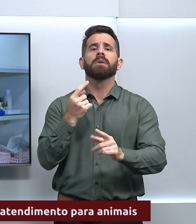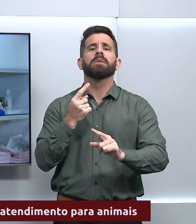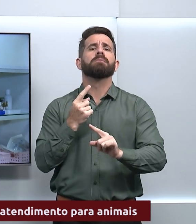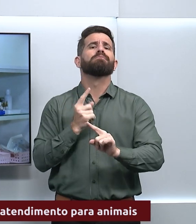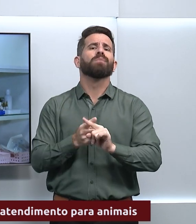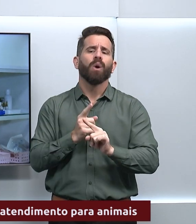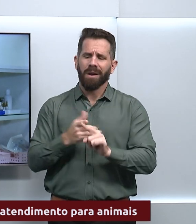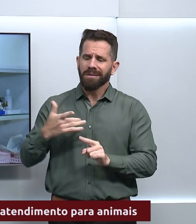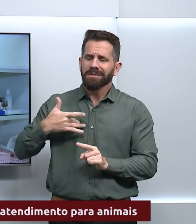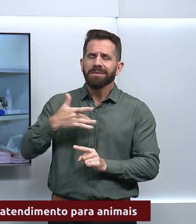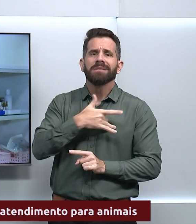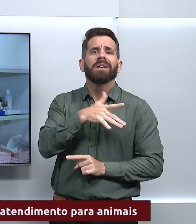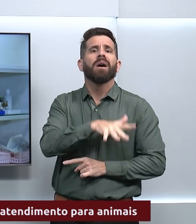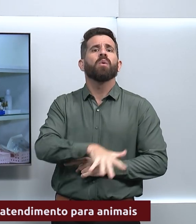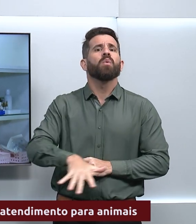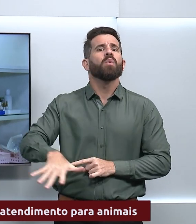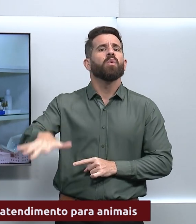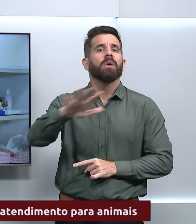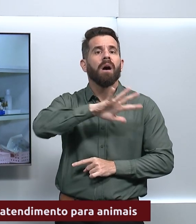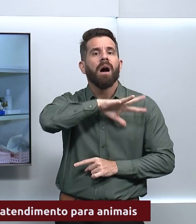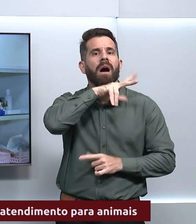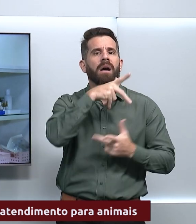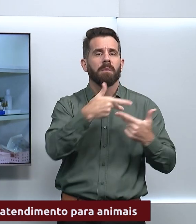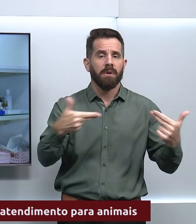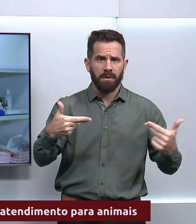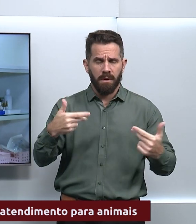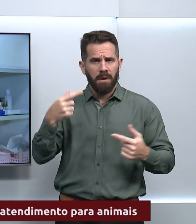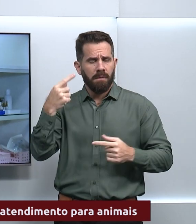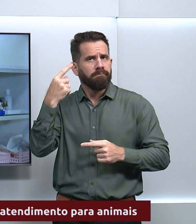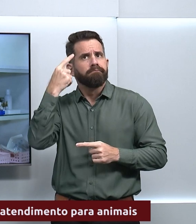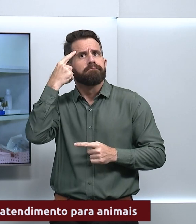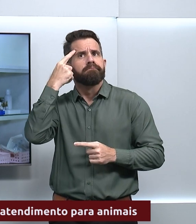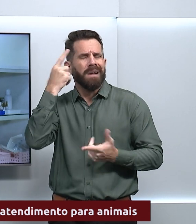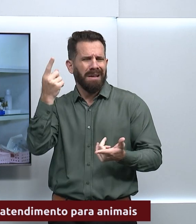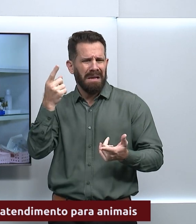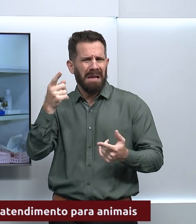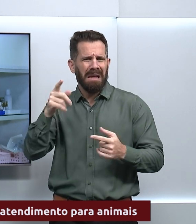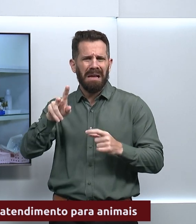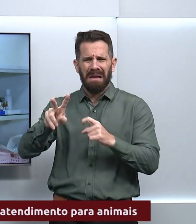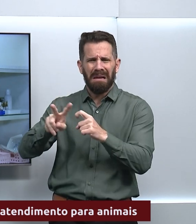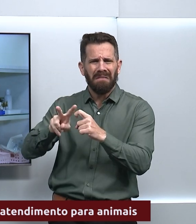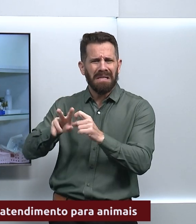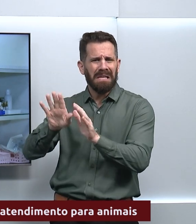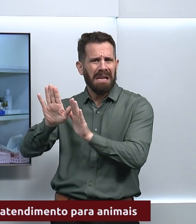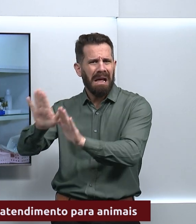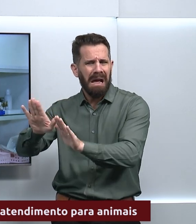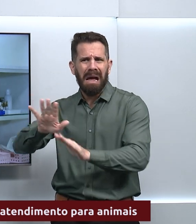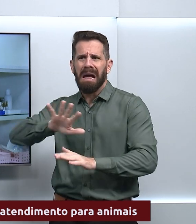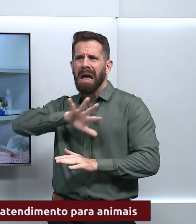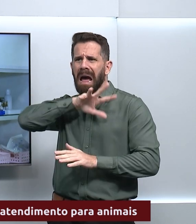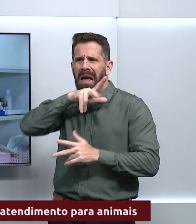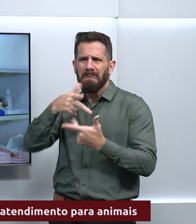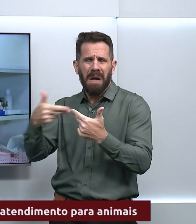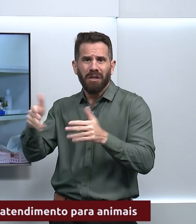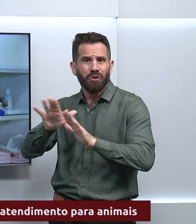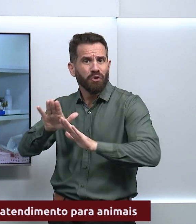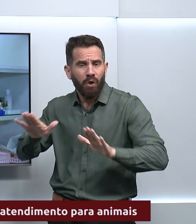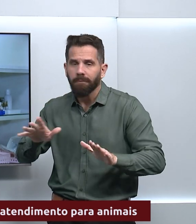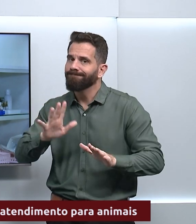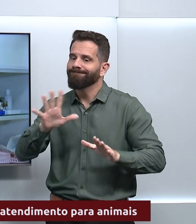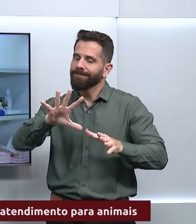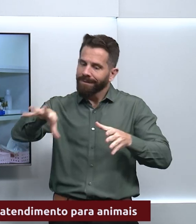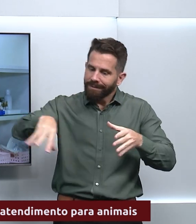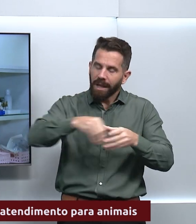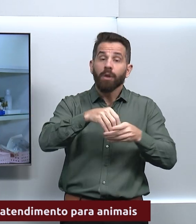não só envolvendo animais, pensando que a medicina veterinária hoje está no rol das profissões da saúde